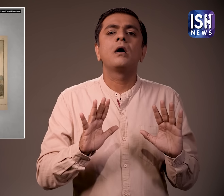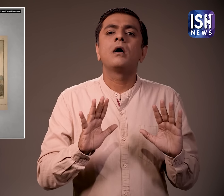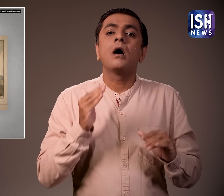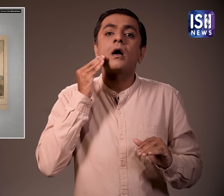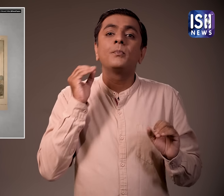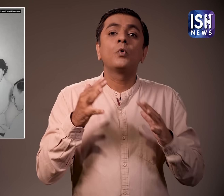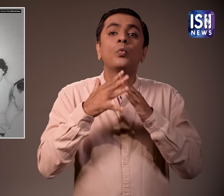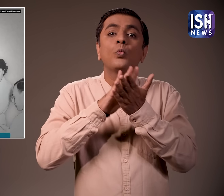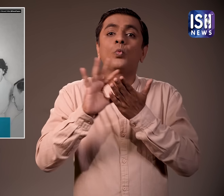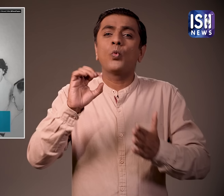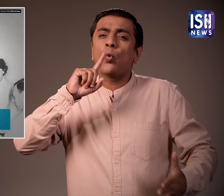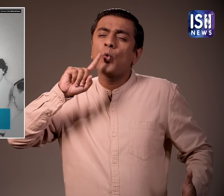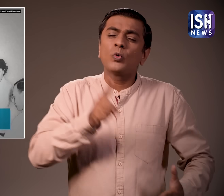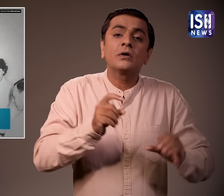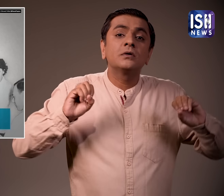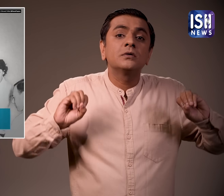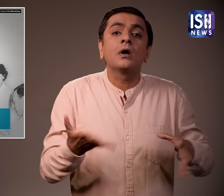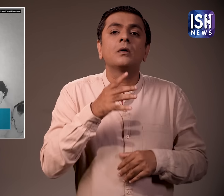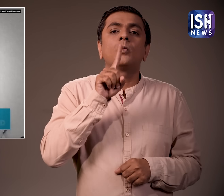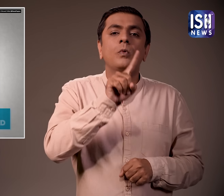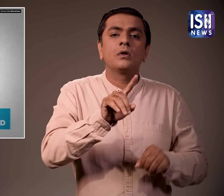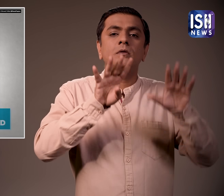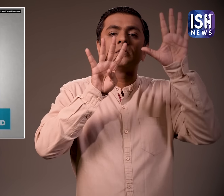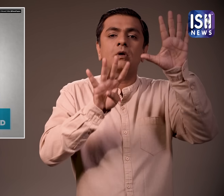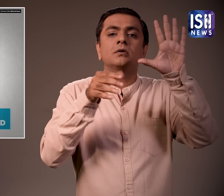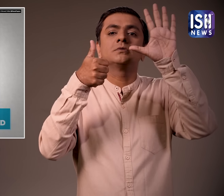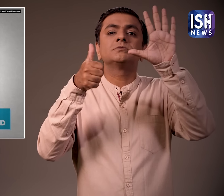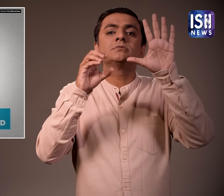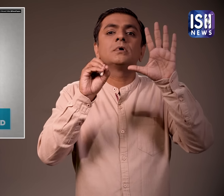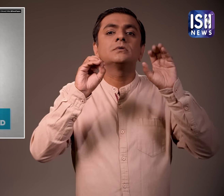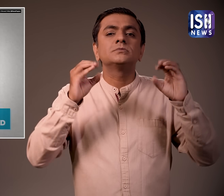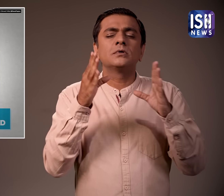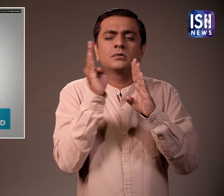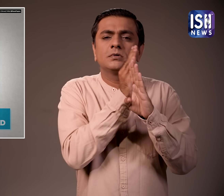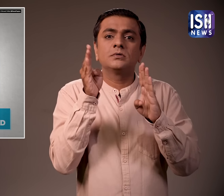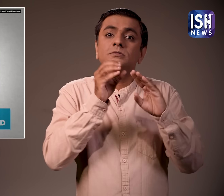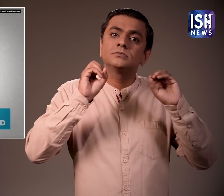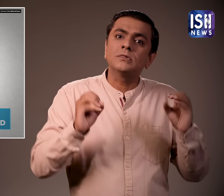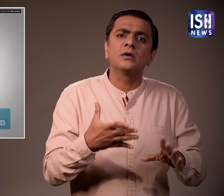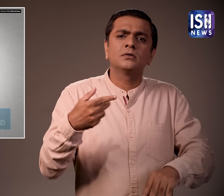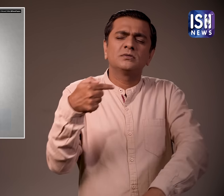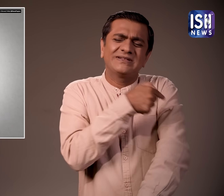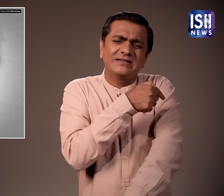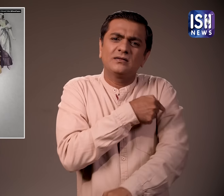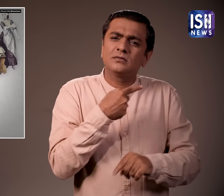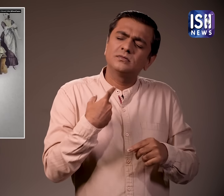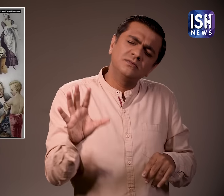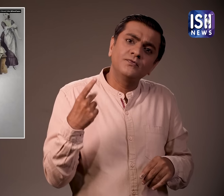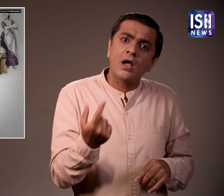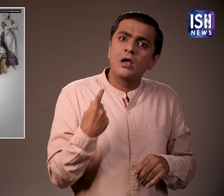1960 के दशक के उत्राधार के बीच WHO ने चेचक के खिलाफ विश्वय वापी टिका करन